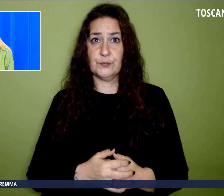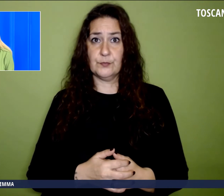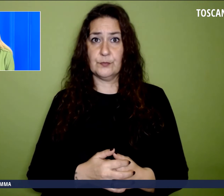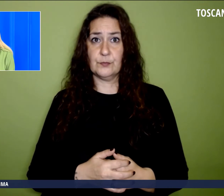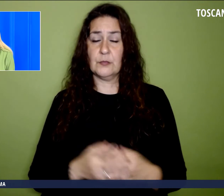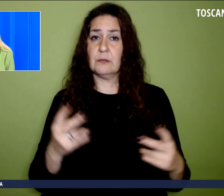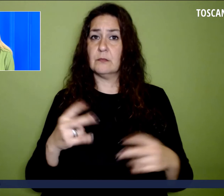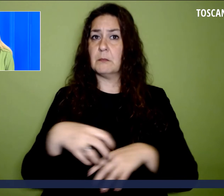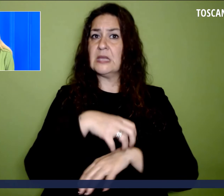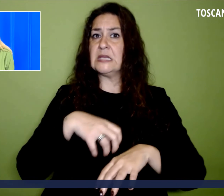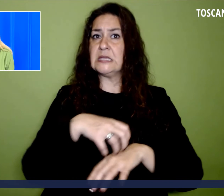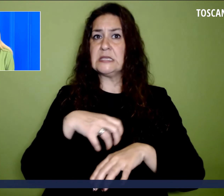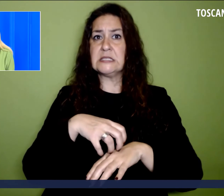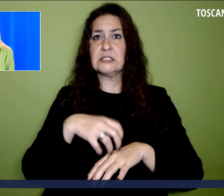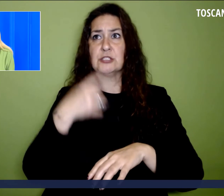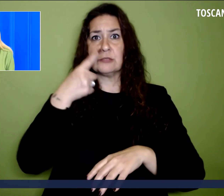toscano.